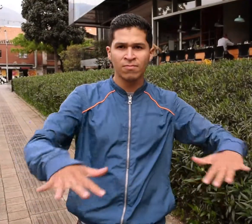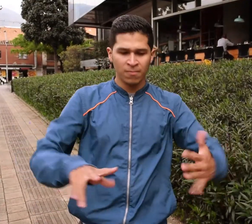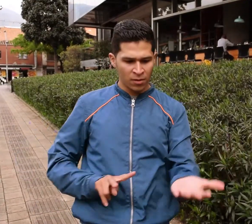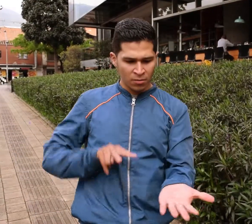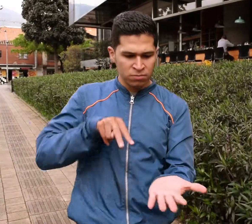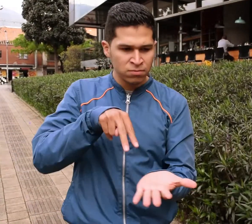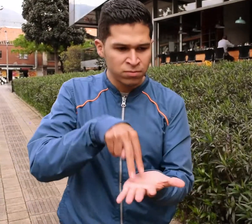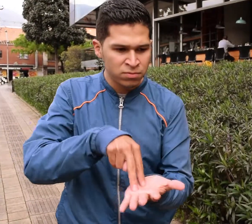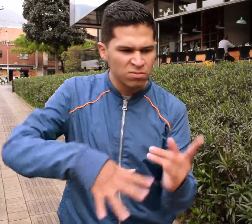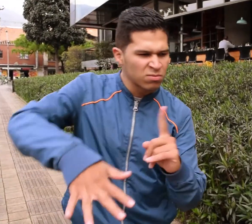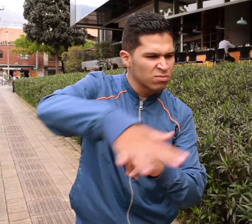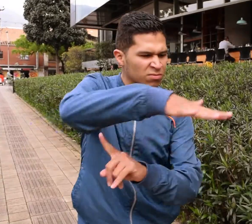La parada actual.